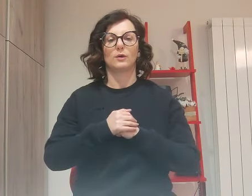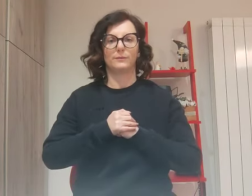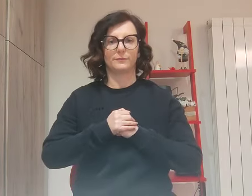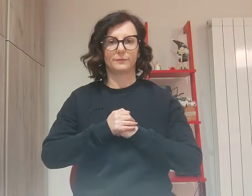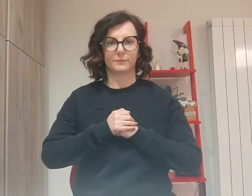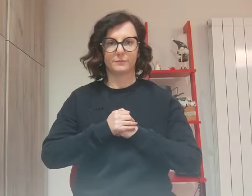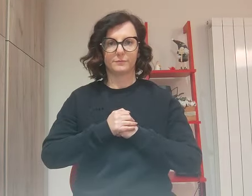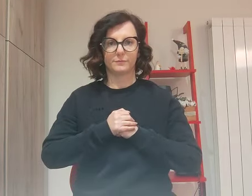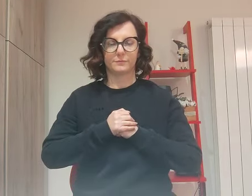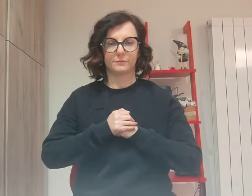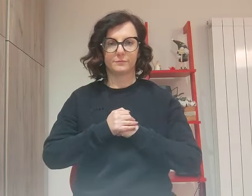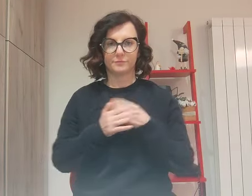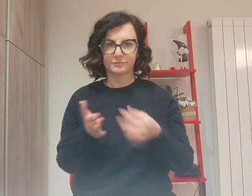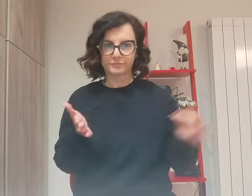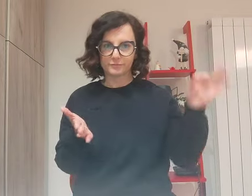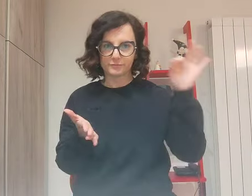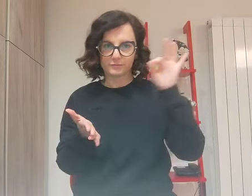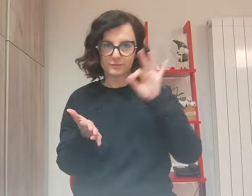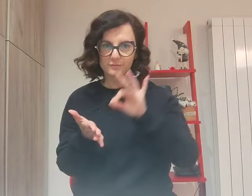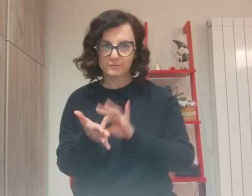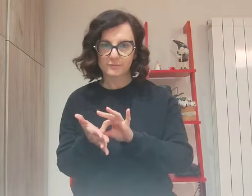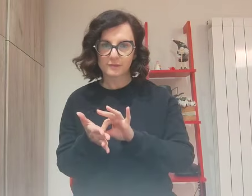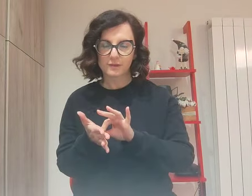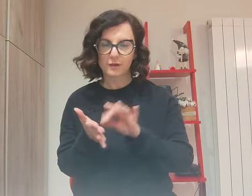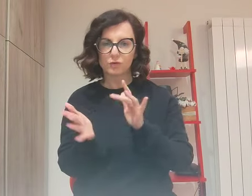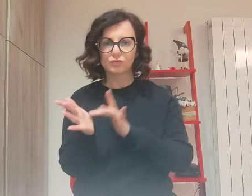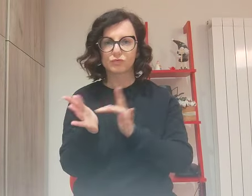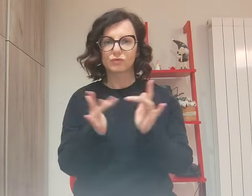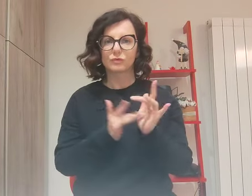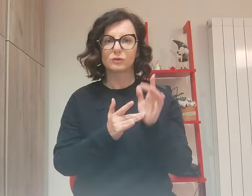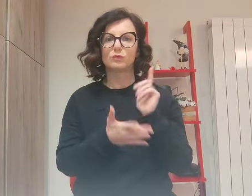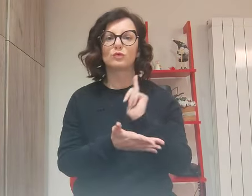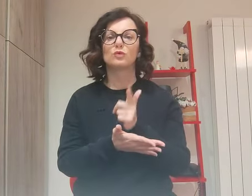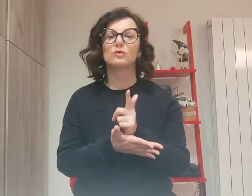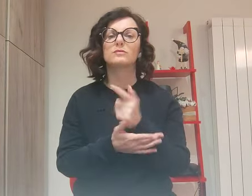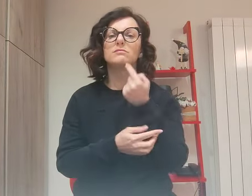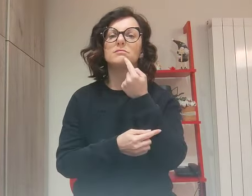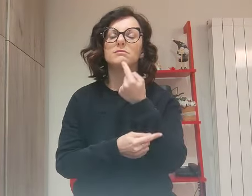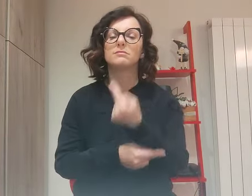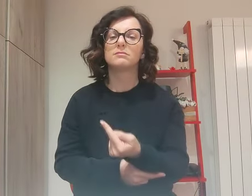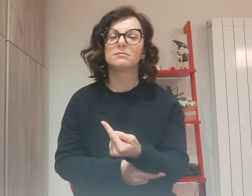In quel tempo Gesù disse ai Suoi discepoli Io vi dico